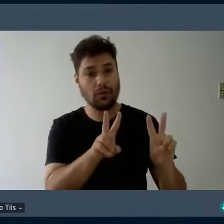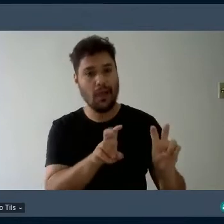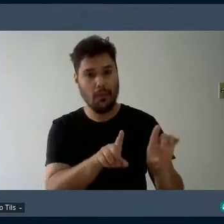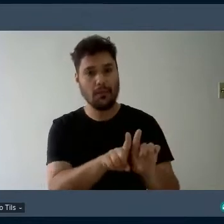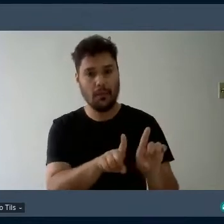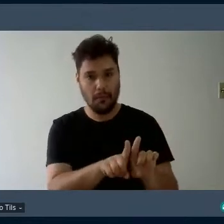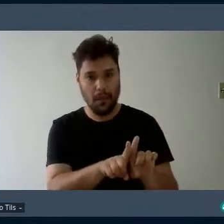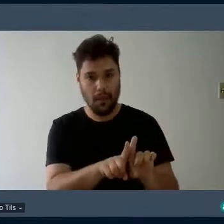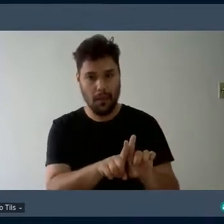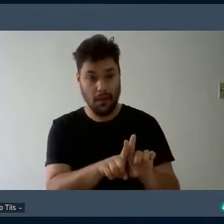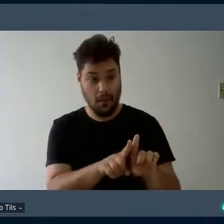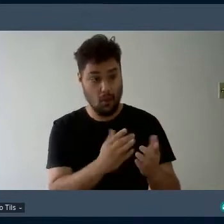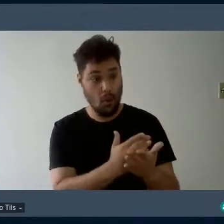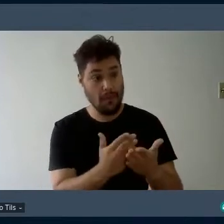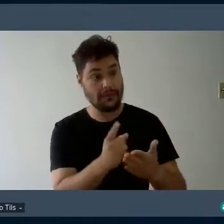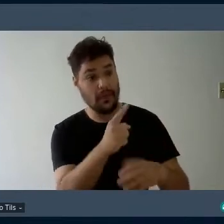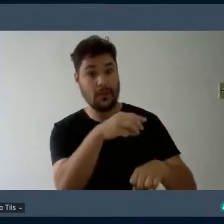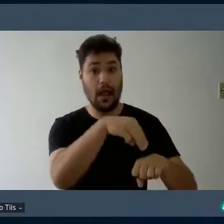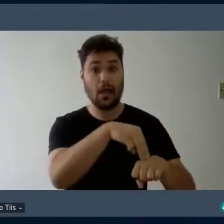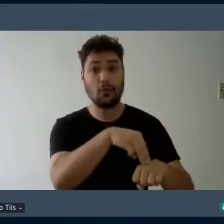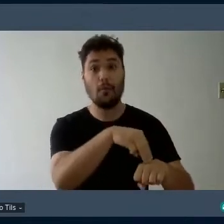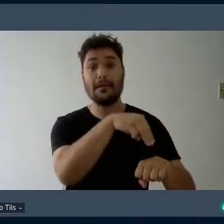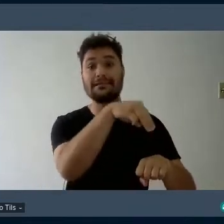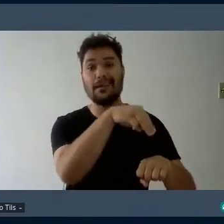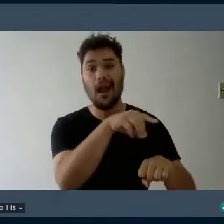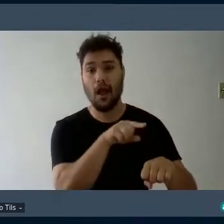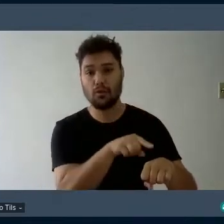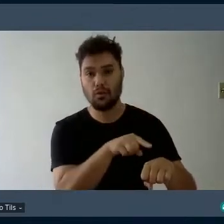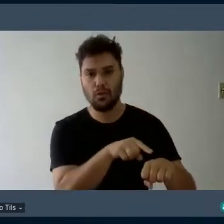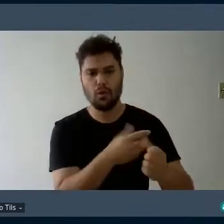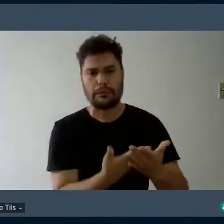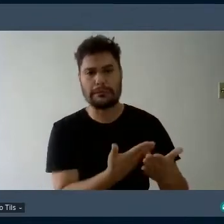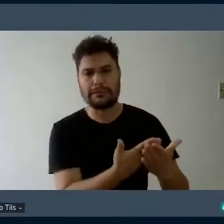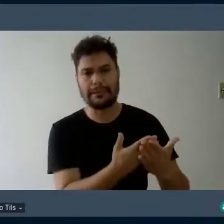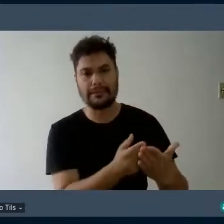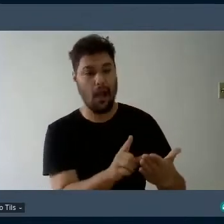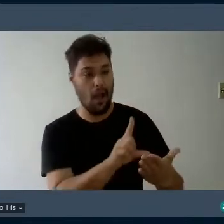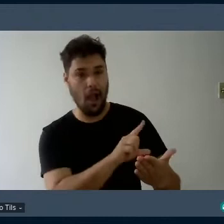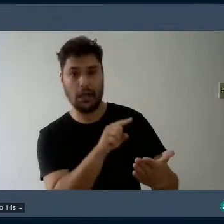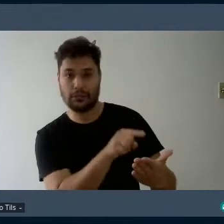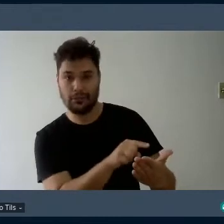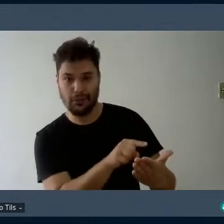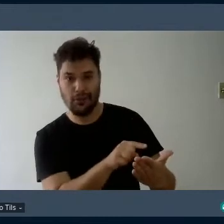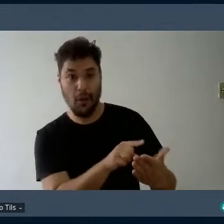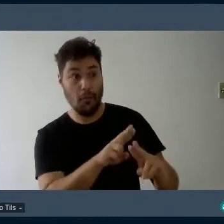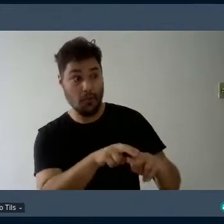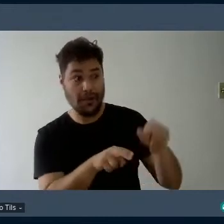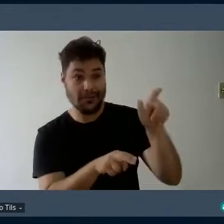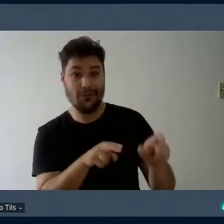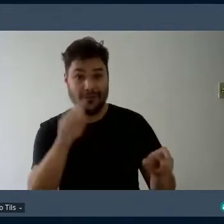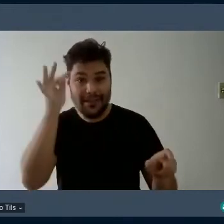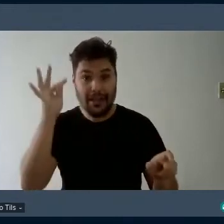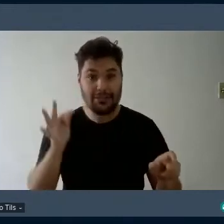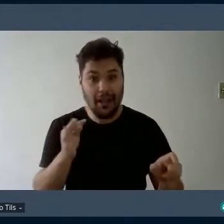partir do mestrado, um estudo anterior, e que fica evidente o interesse da autora em estudar, dentre